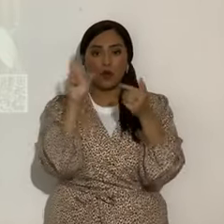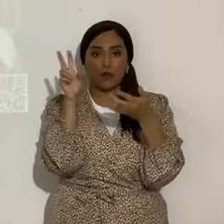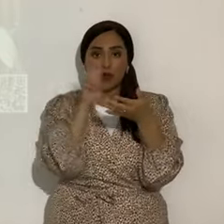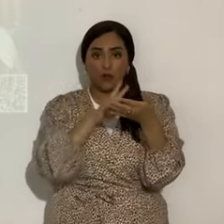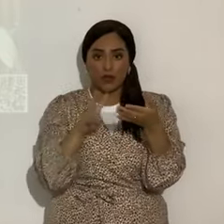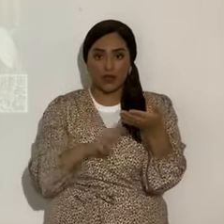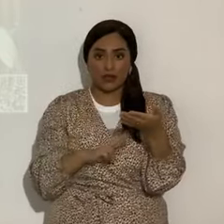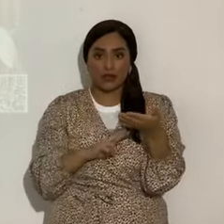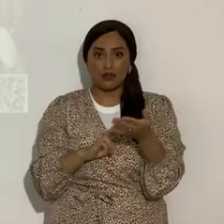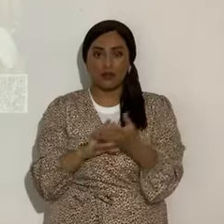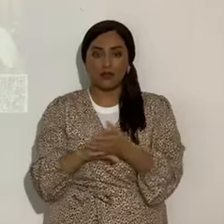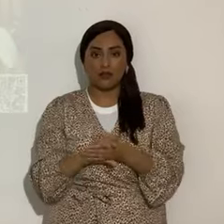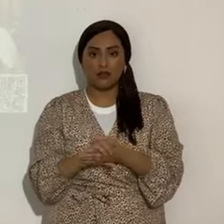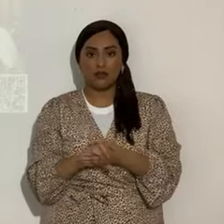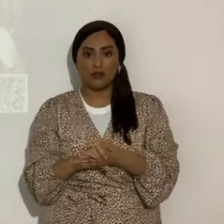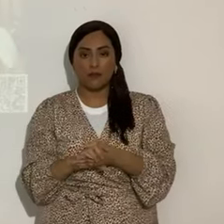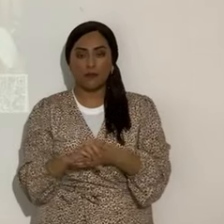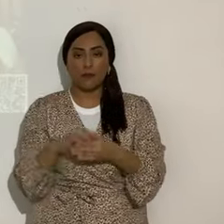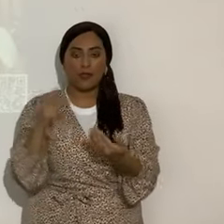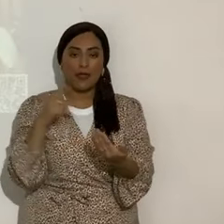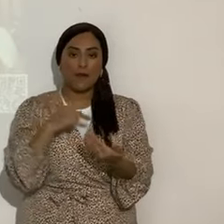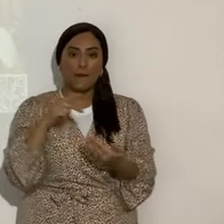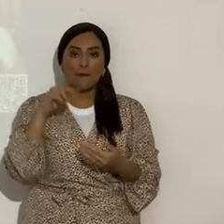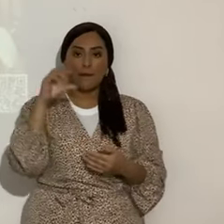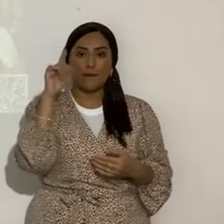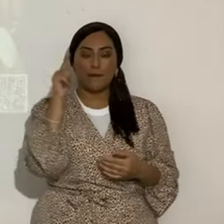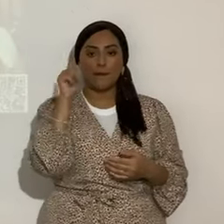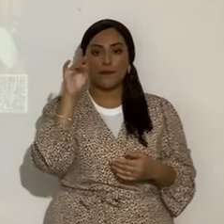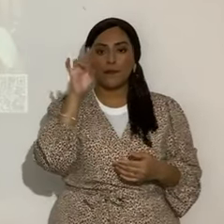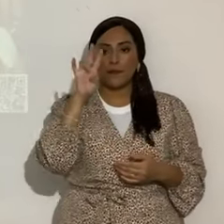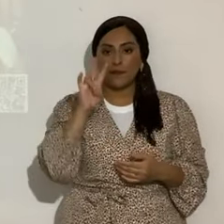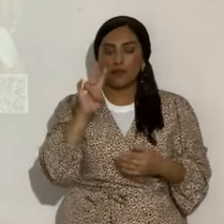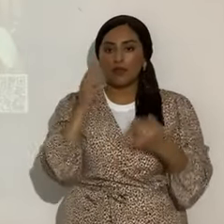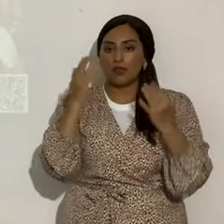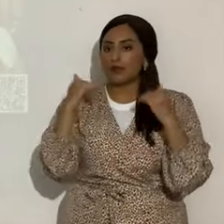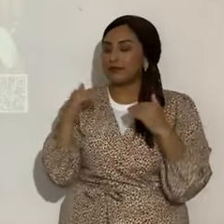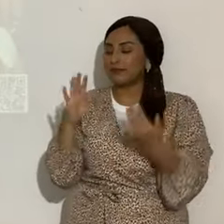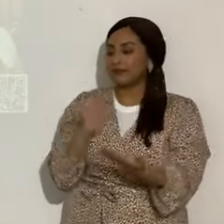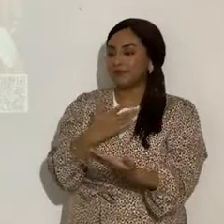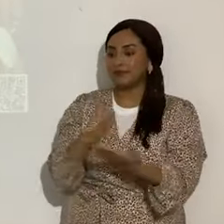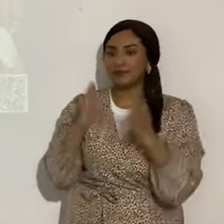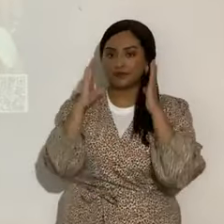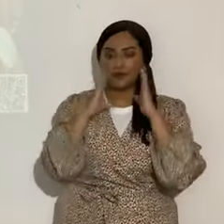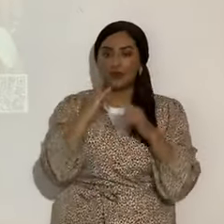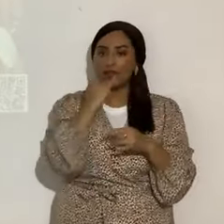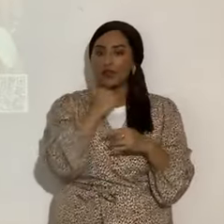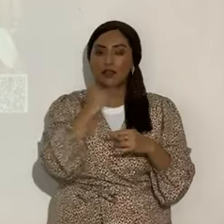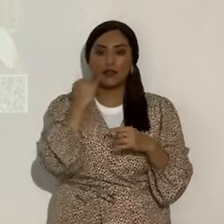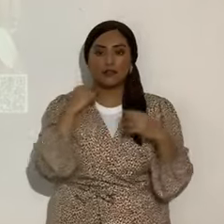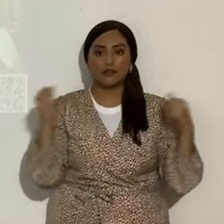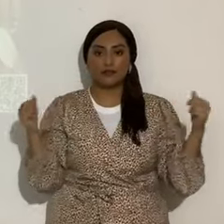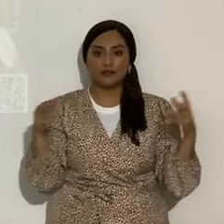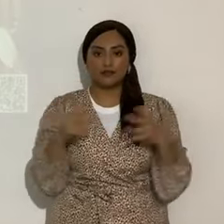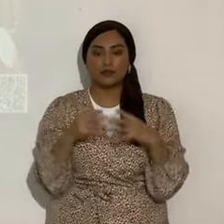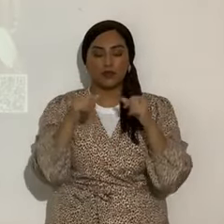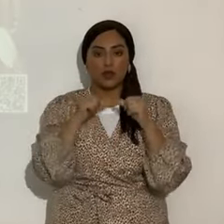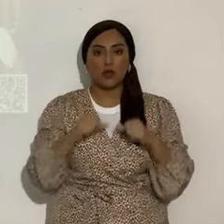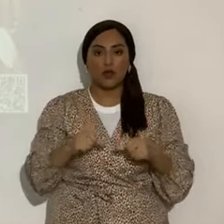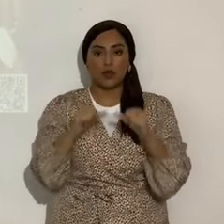sí, de acuerdo, el Salmo 27. Ahora vamos a cantar el Ismael Israel. Siempre, siempre, siempre.